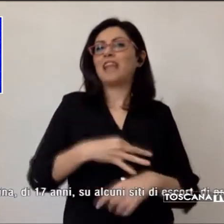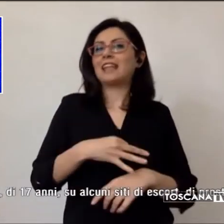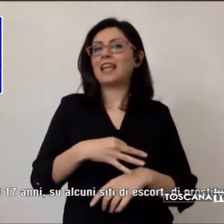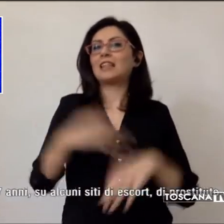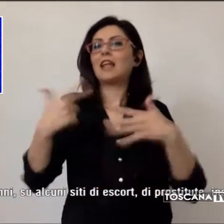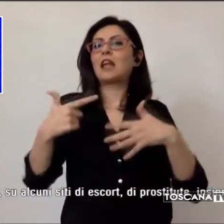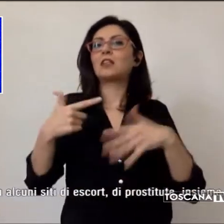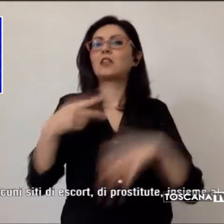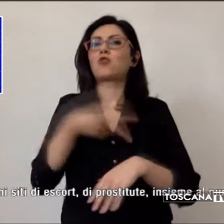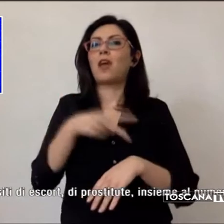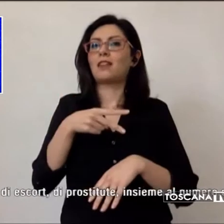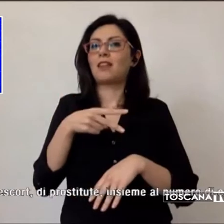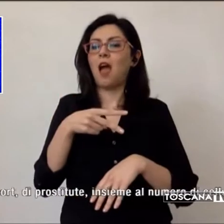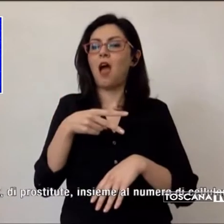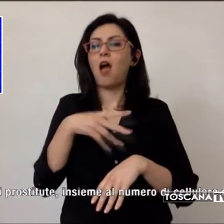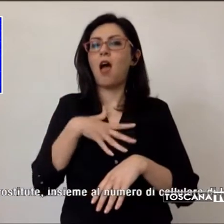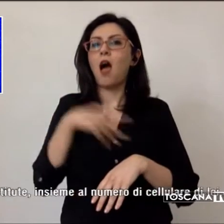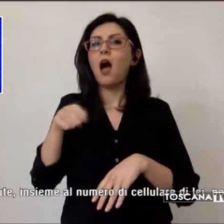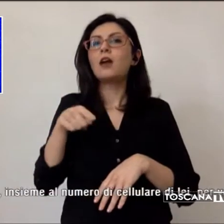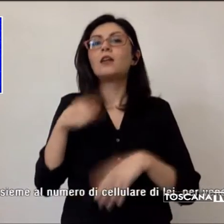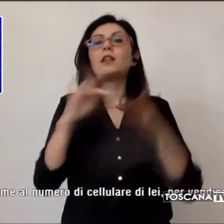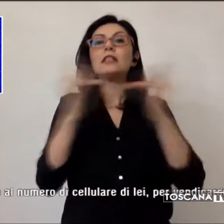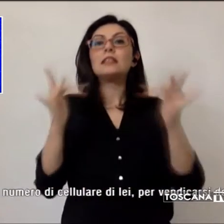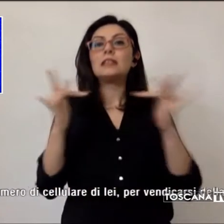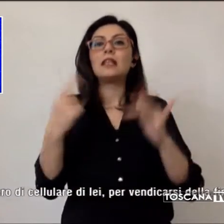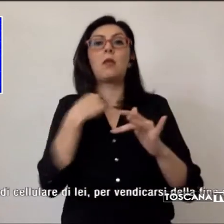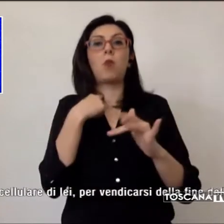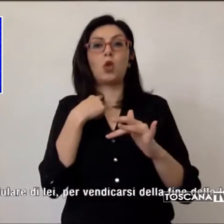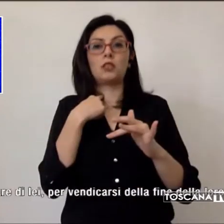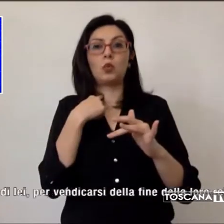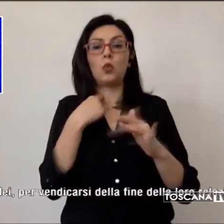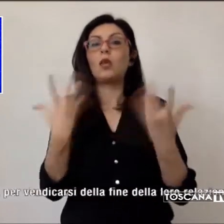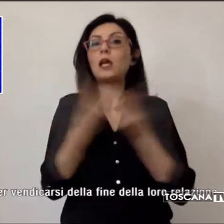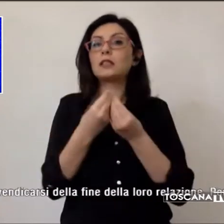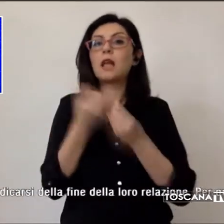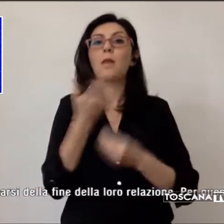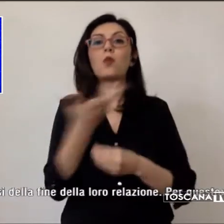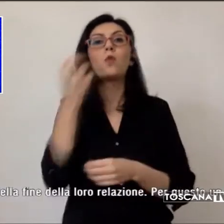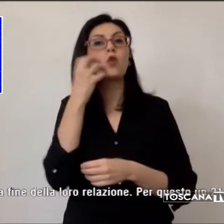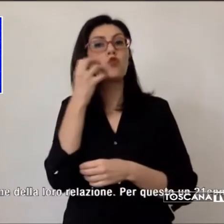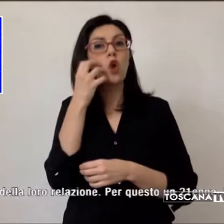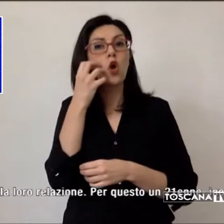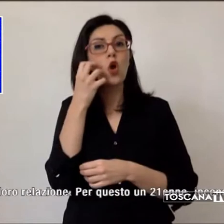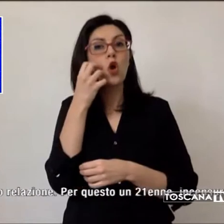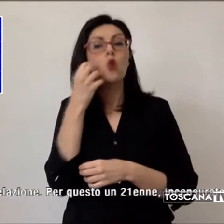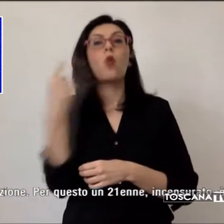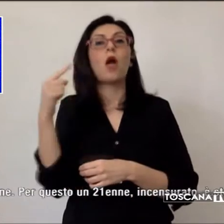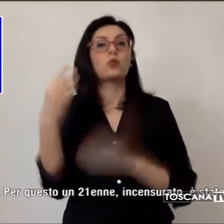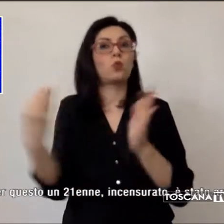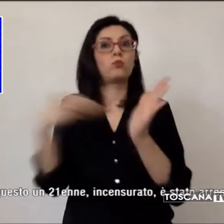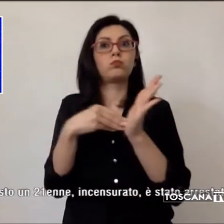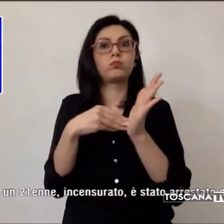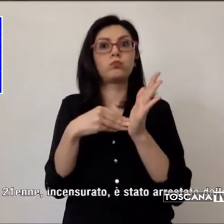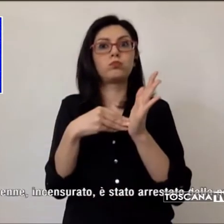escort di prostitute insieme al numero di cellulare di lei però per vendicarsi della fine